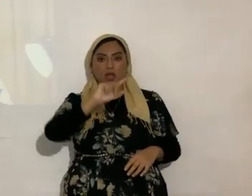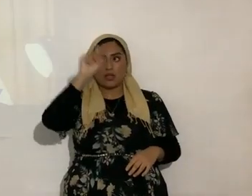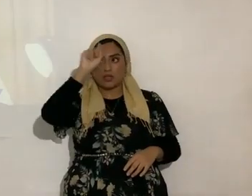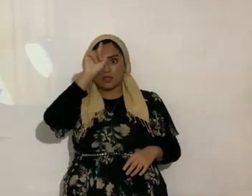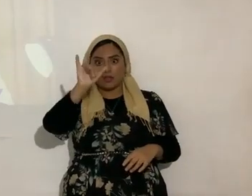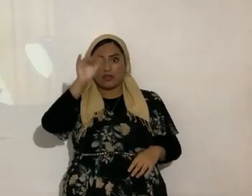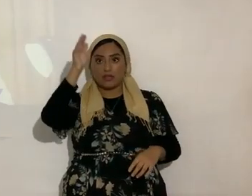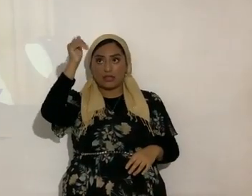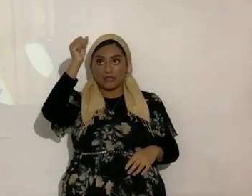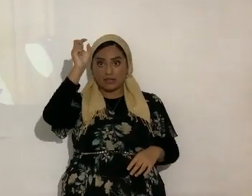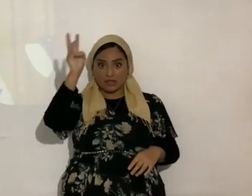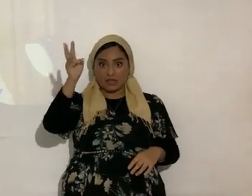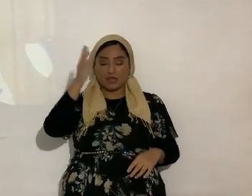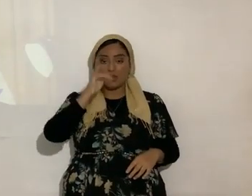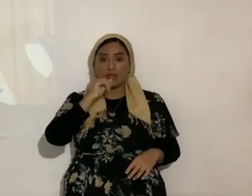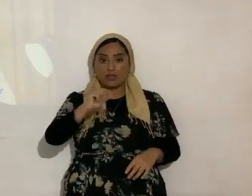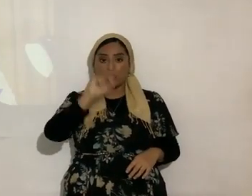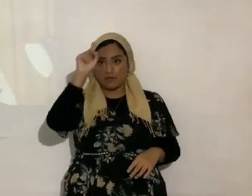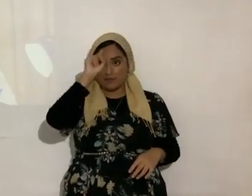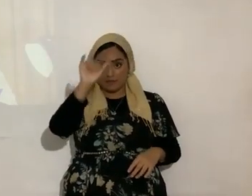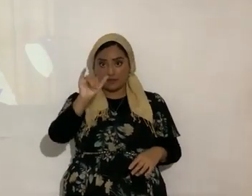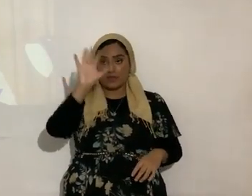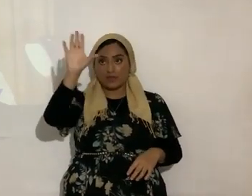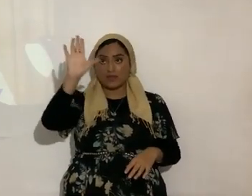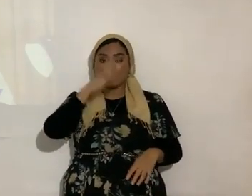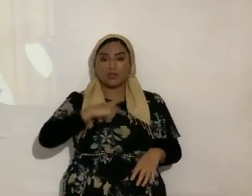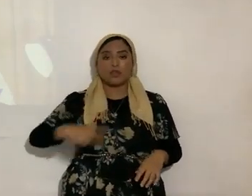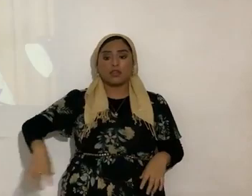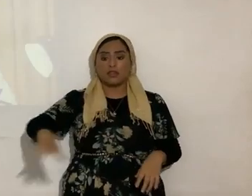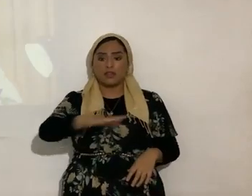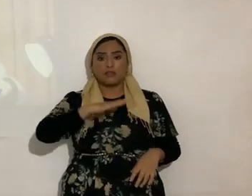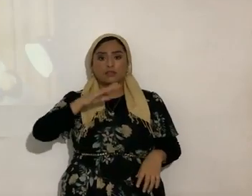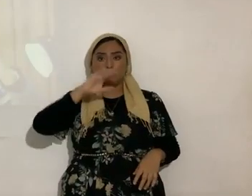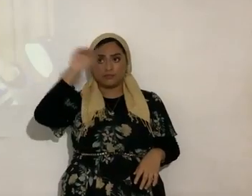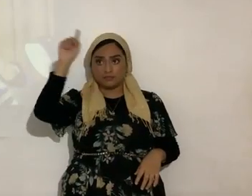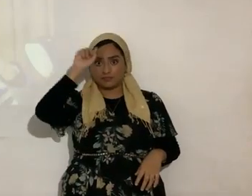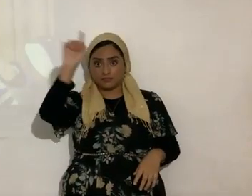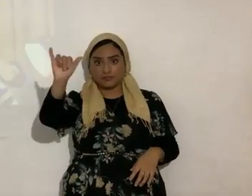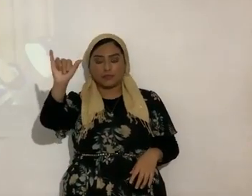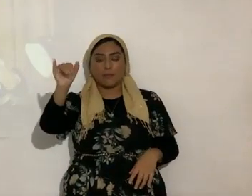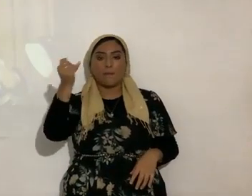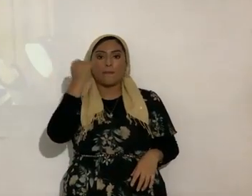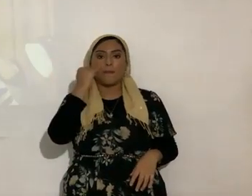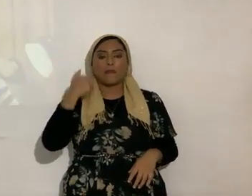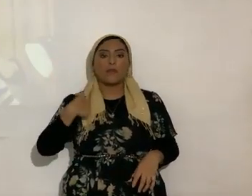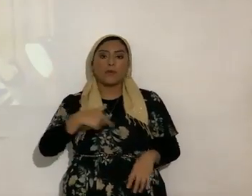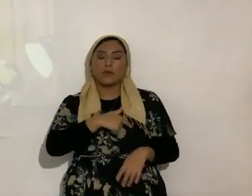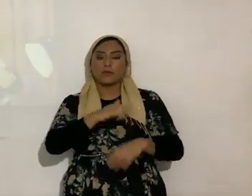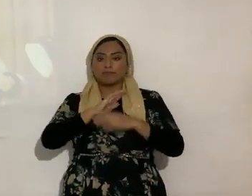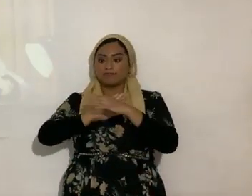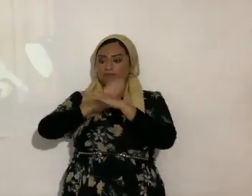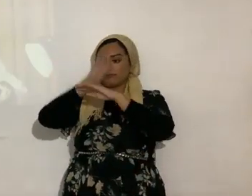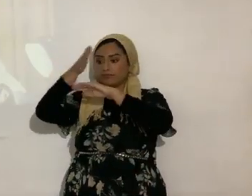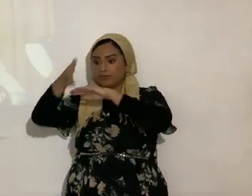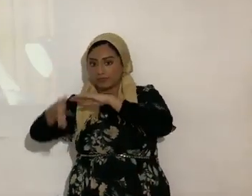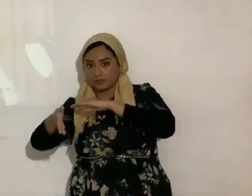Yahshua es eterno, su reino es eterno, si nosotros pasamos a vivir al reino de